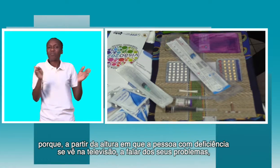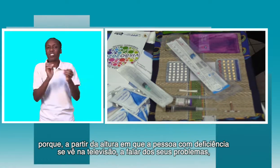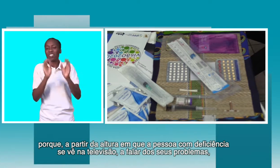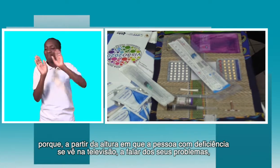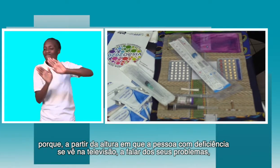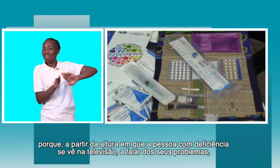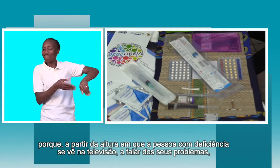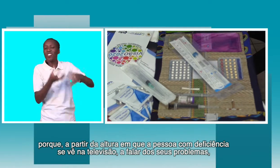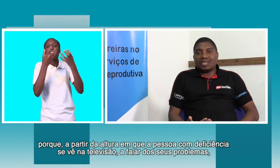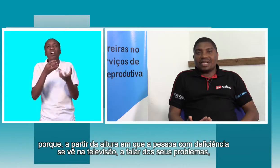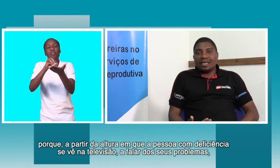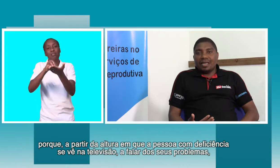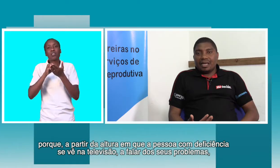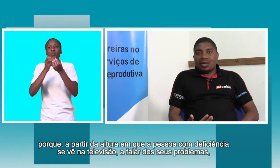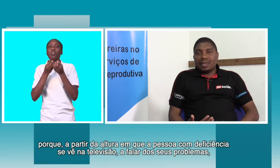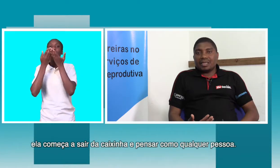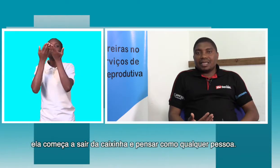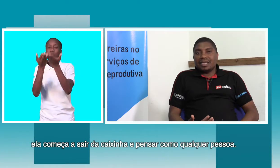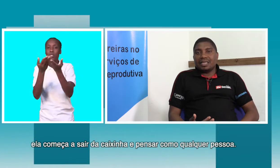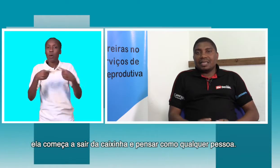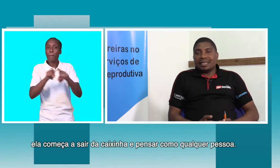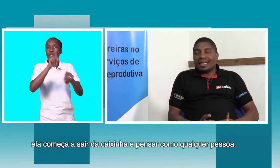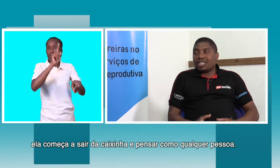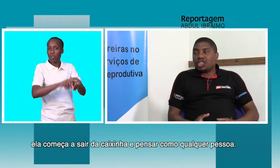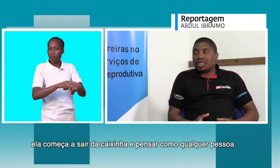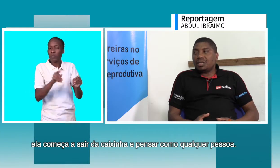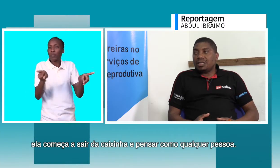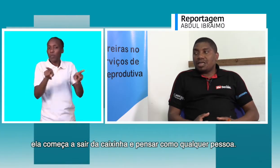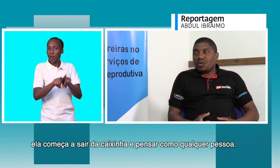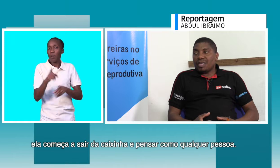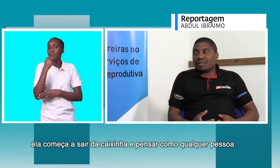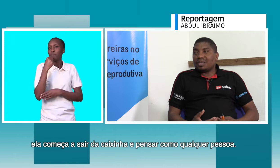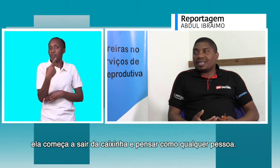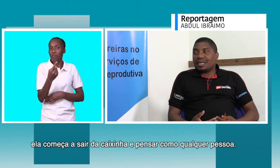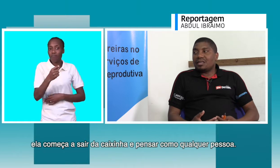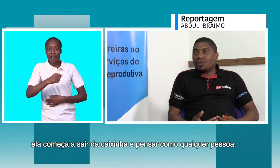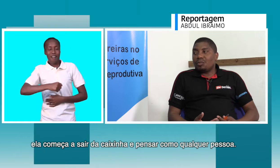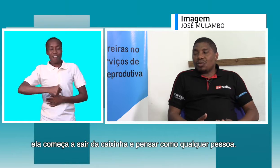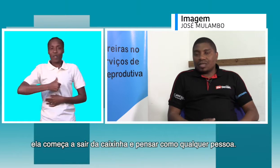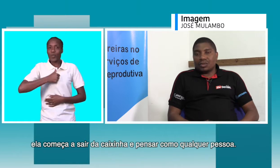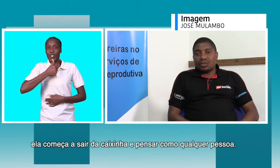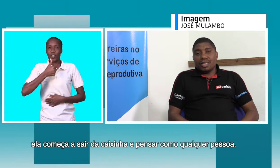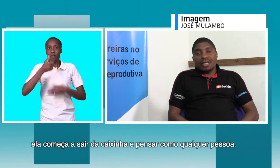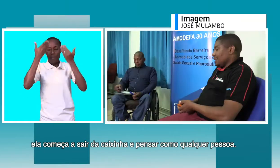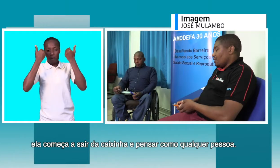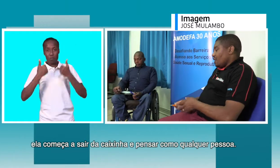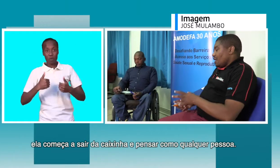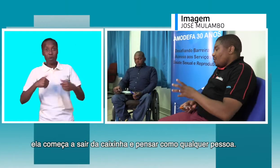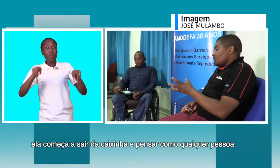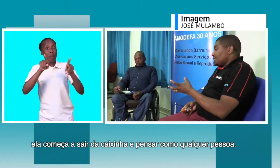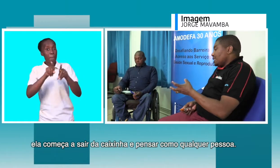trazer a sua abordagem, não sei o é, ela começa a sair da caixinha e começa a pensar como qualquer outro. Então, nós outros também